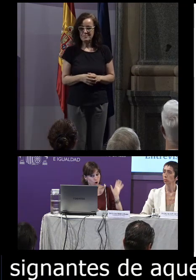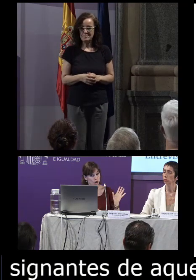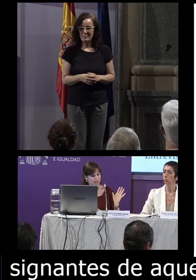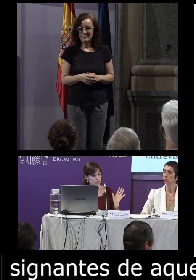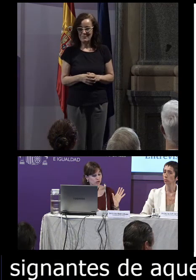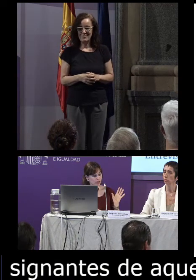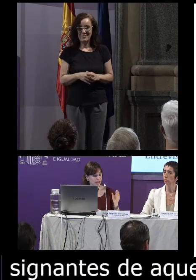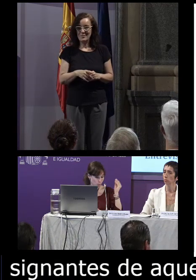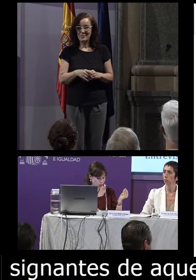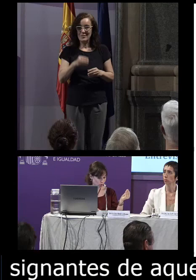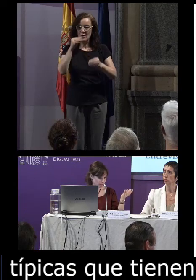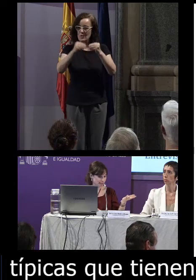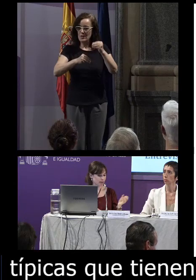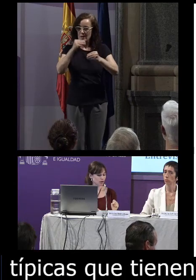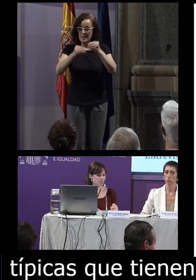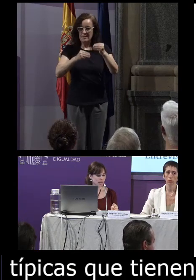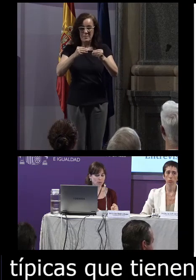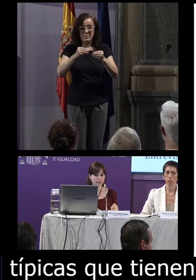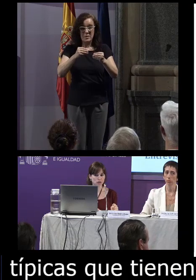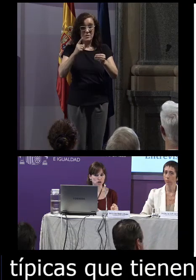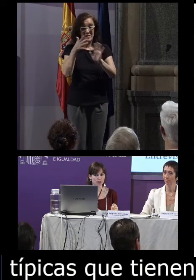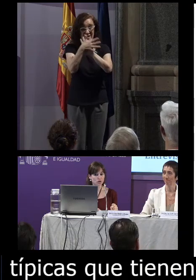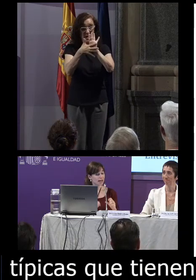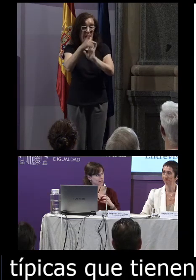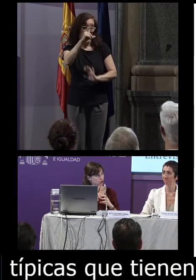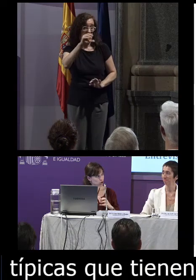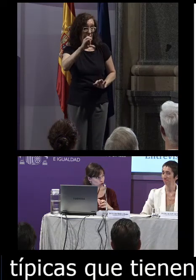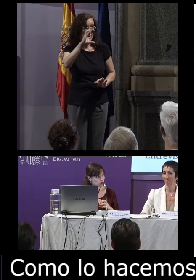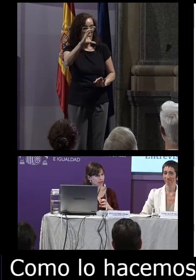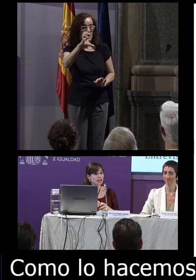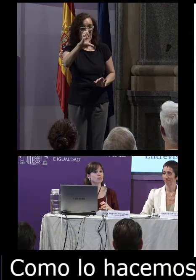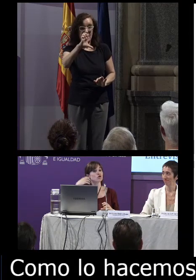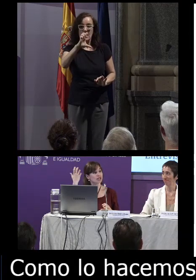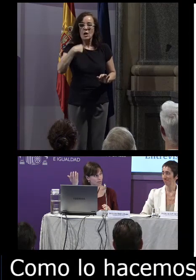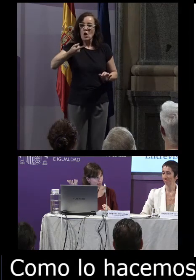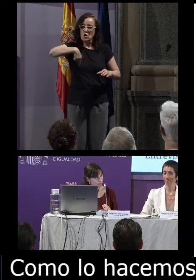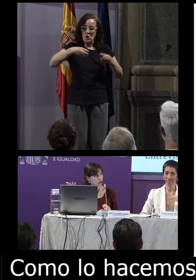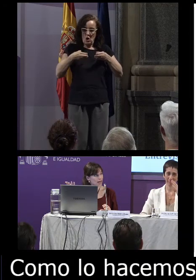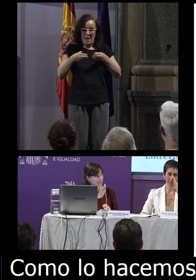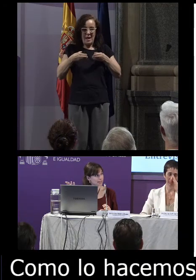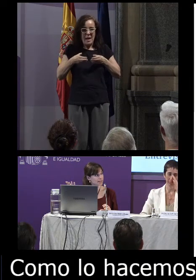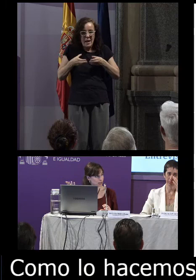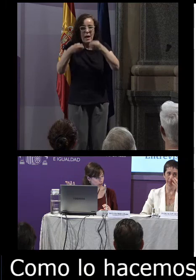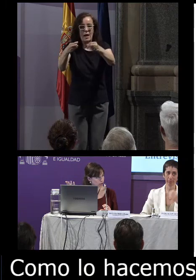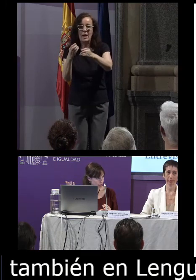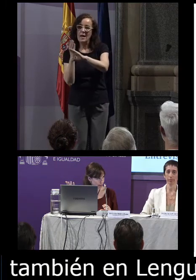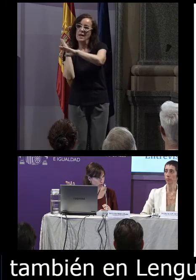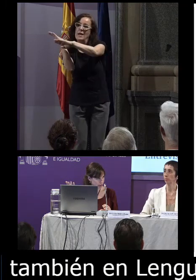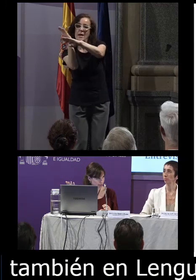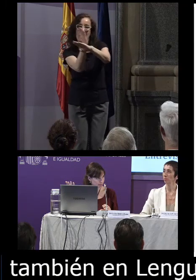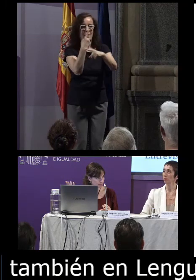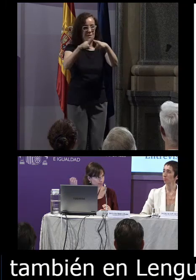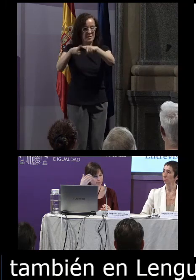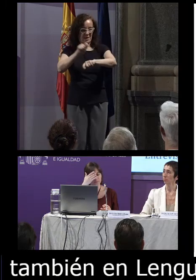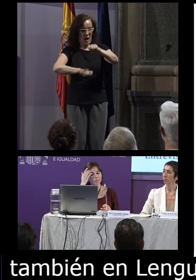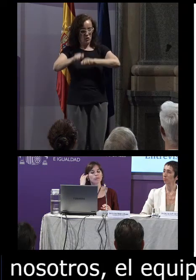como lo hacemos y como se está haciendo también en lengua de signos española es que nosotros el equipo nos desplazamos a las distintas asociaciones